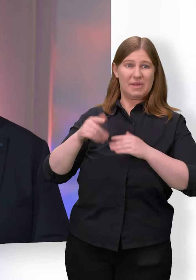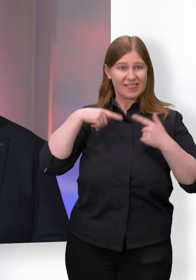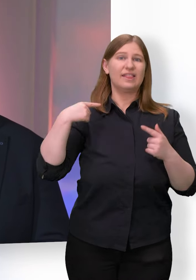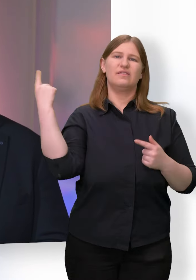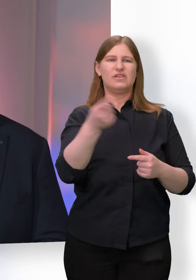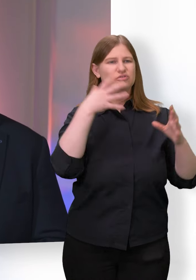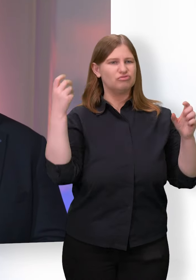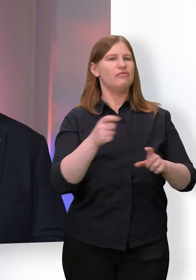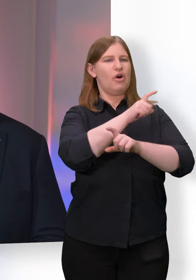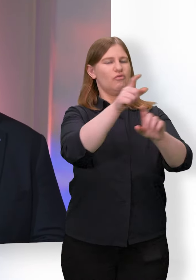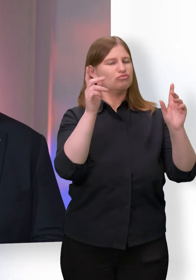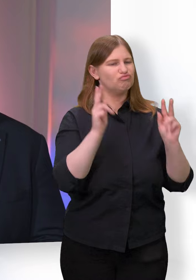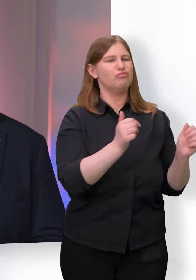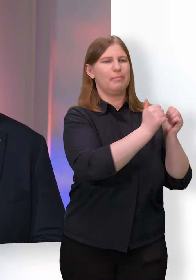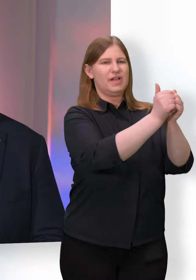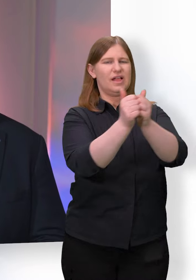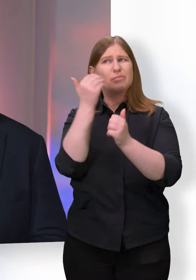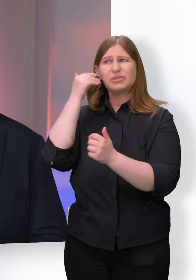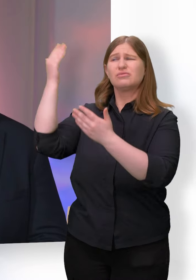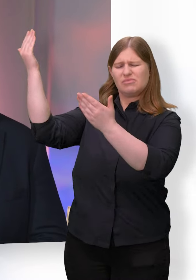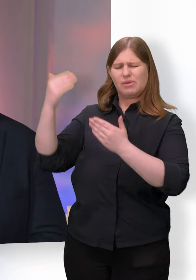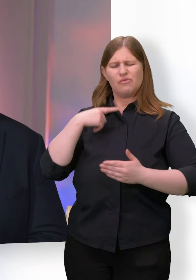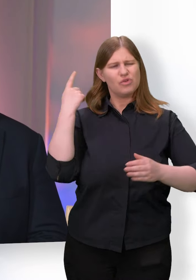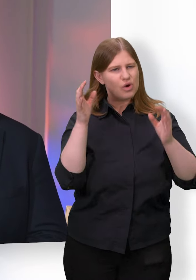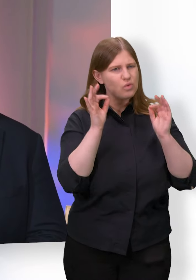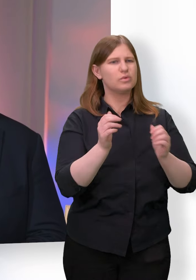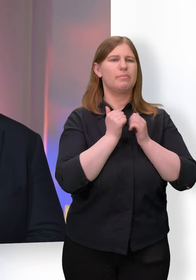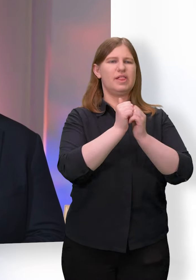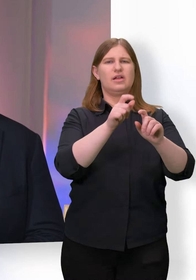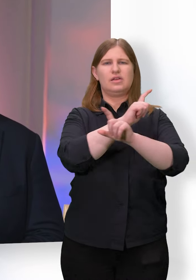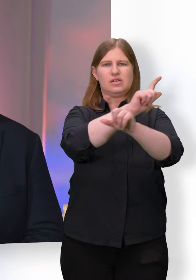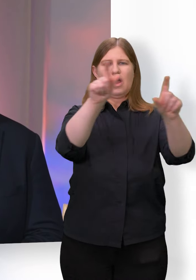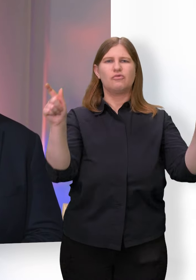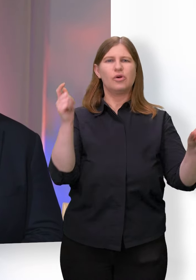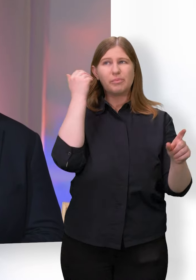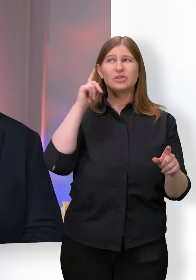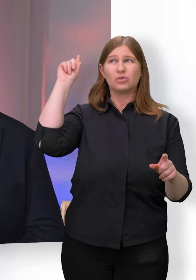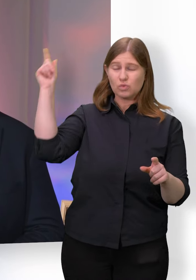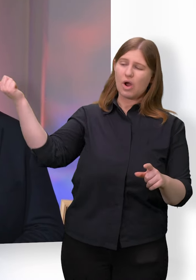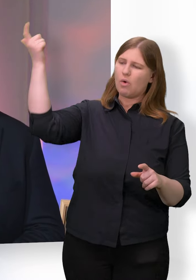Lass uns gute Begleiter sein. Und begleite du uns auch weiter.